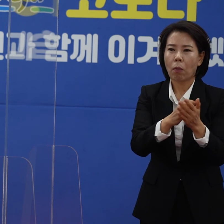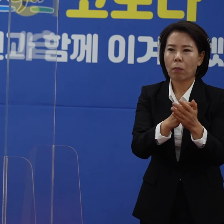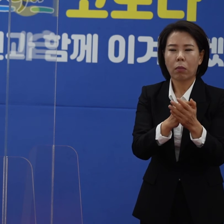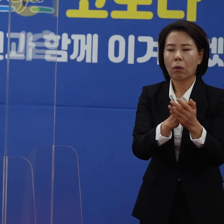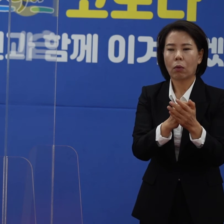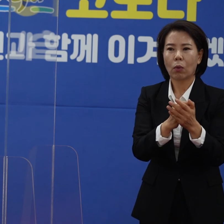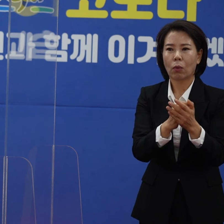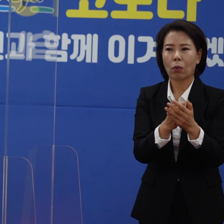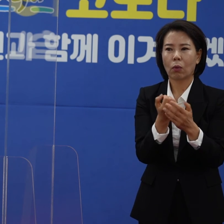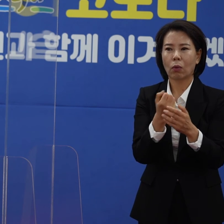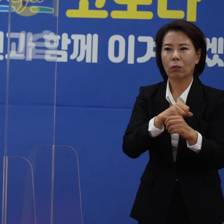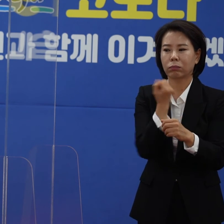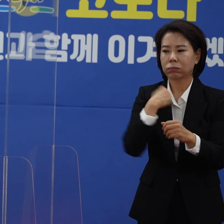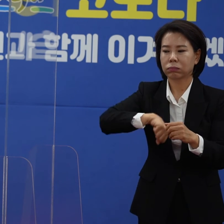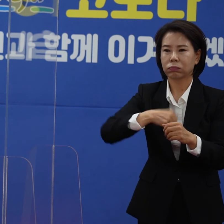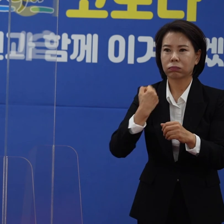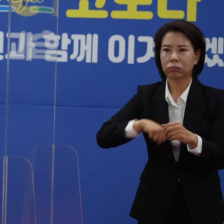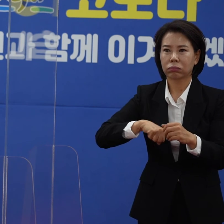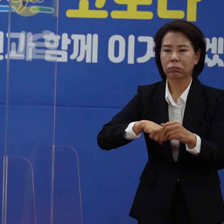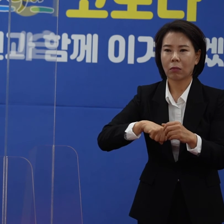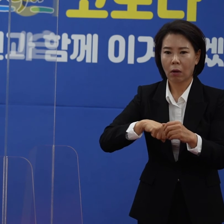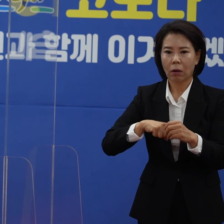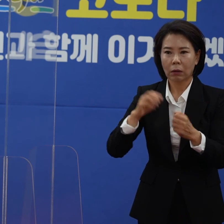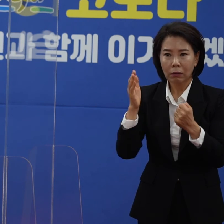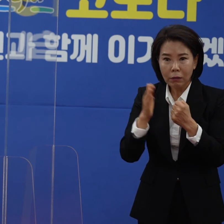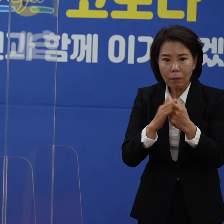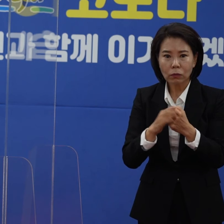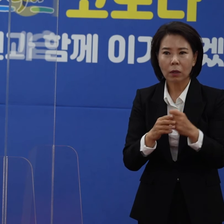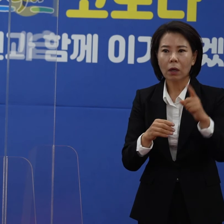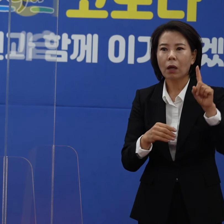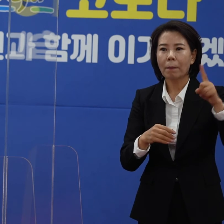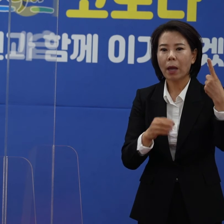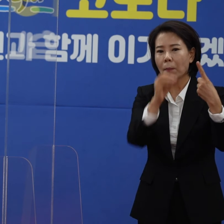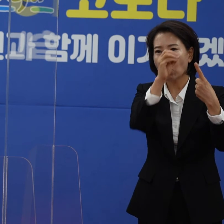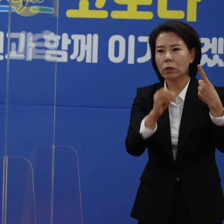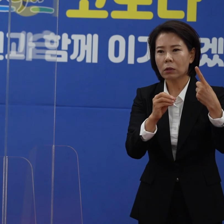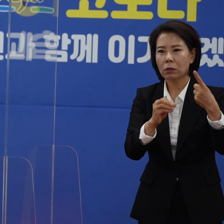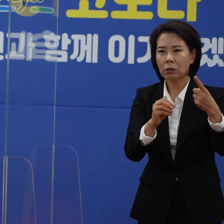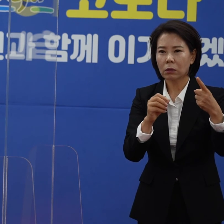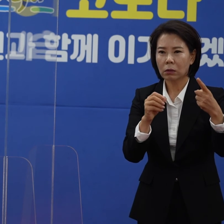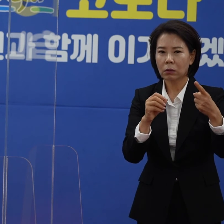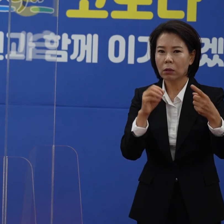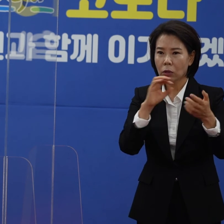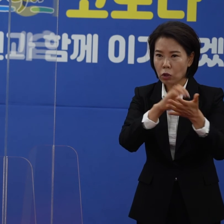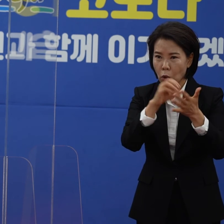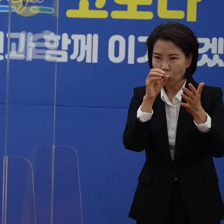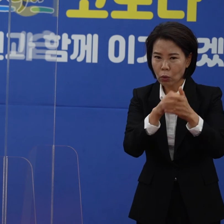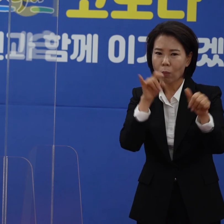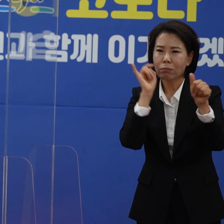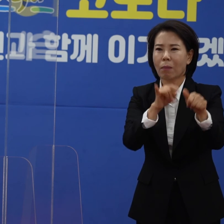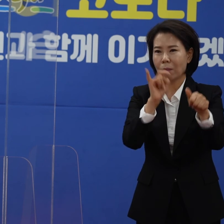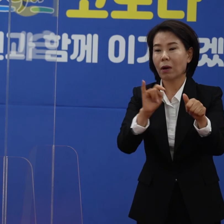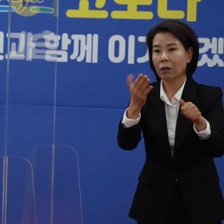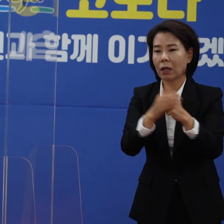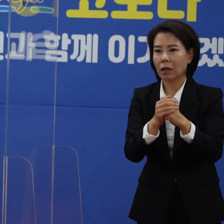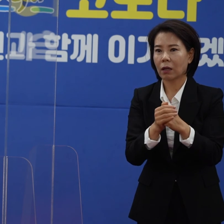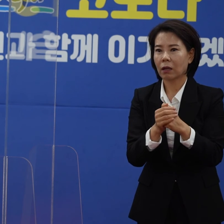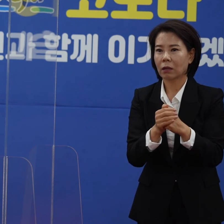거의 100%에 가까울 정도로 확진되고 있습니다. 지금 우선 멈춤이